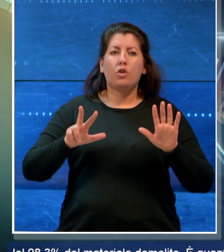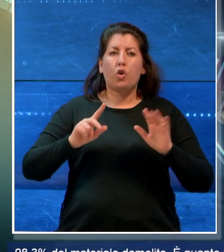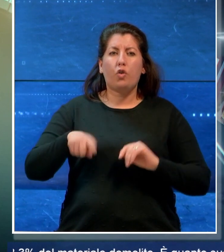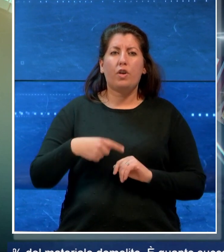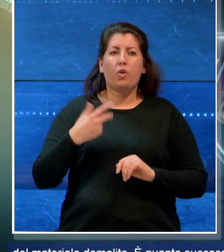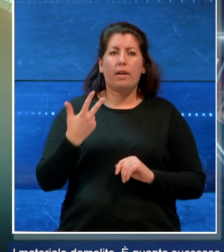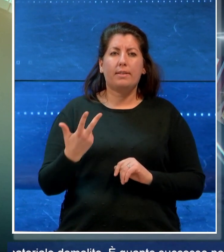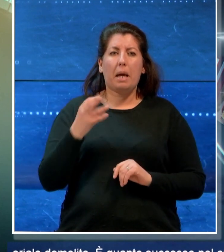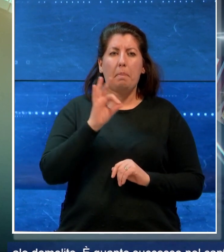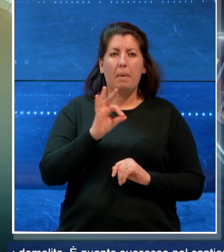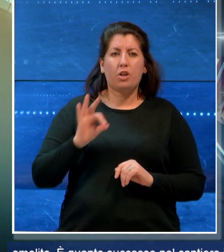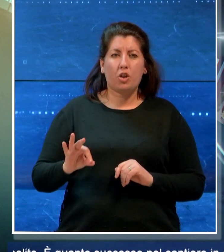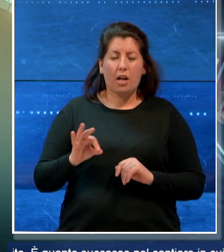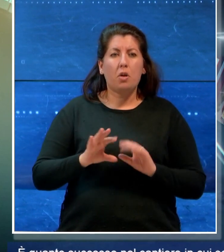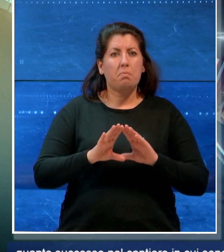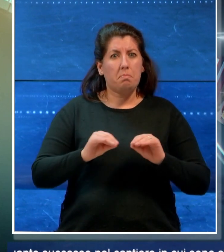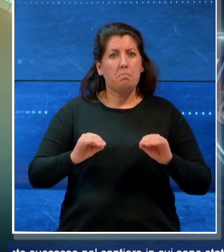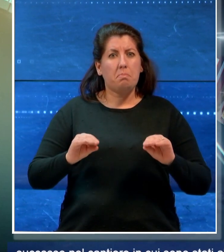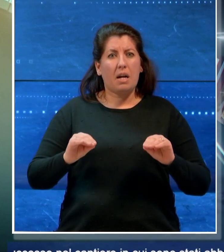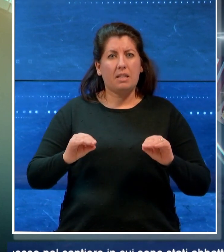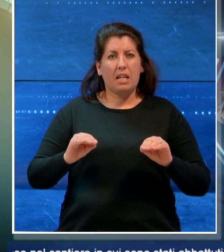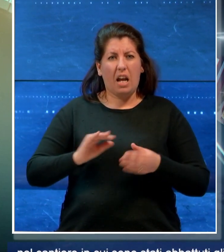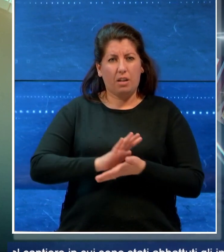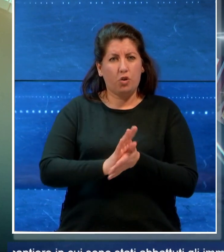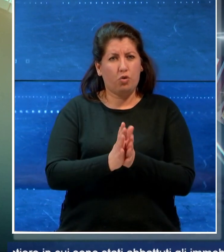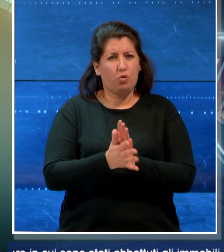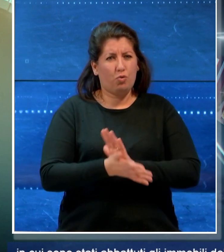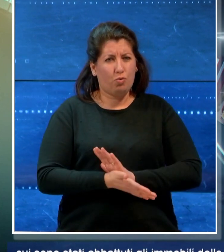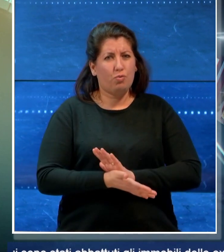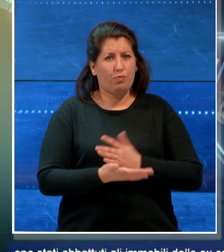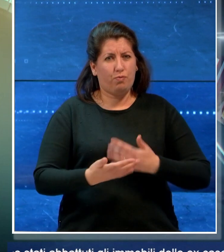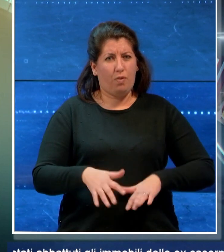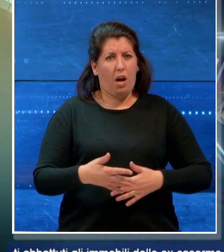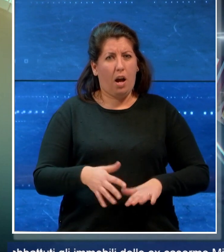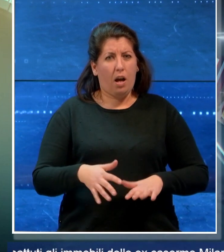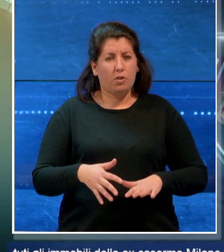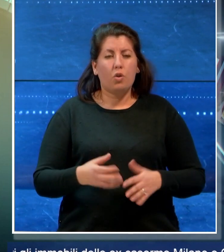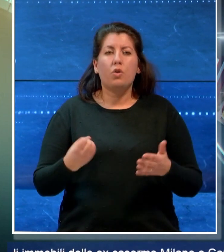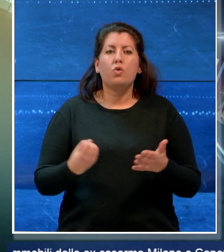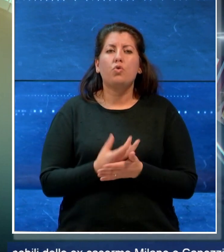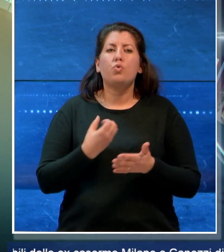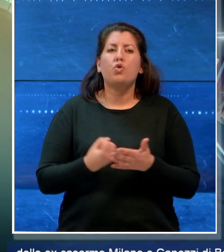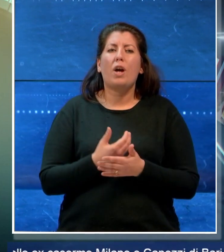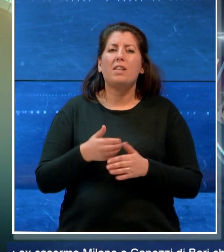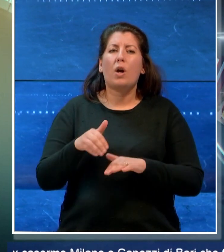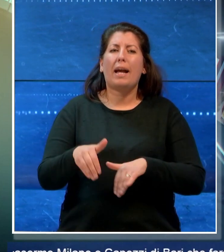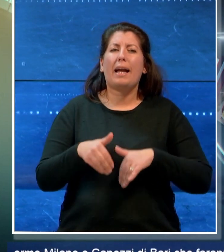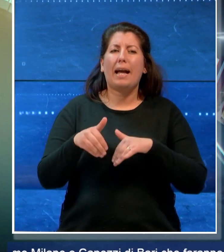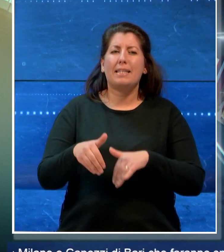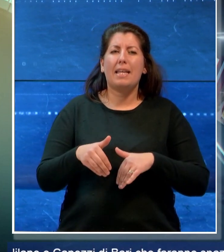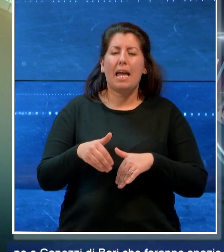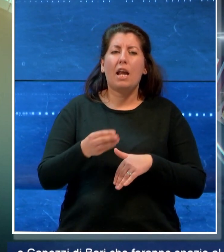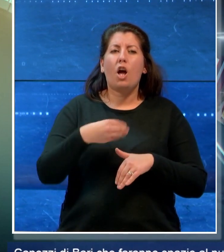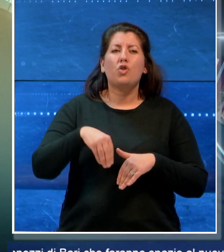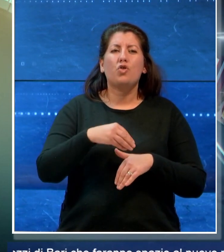% del materiale demolito e quanto successo nel cantiere in cui sono stati